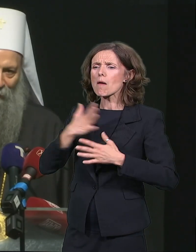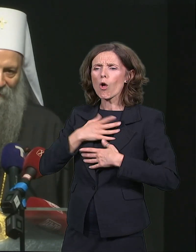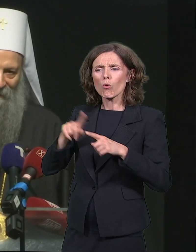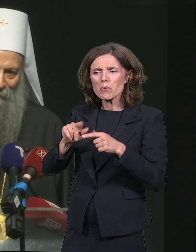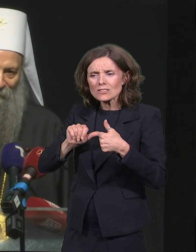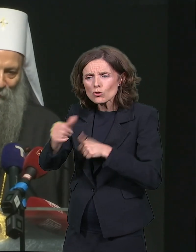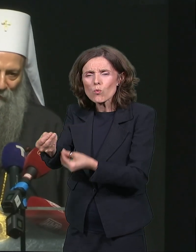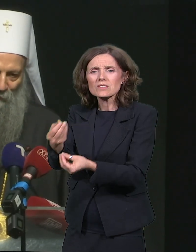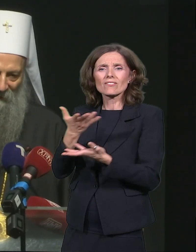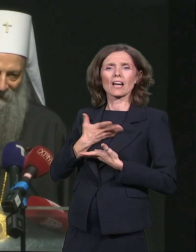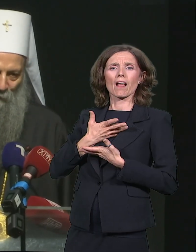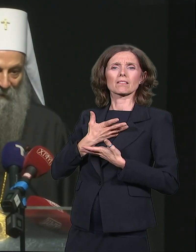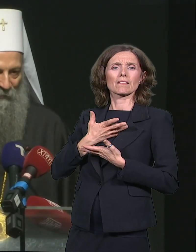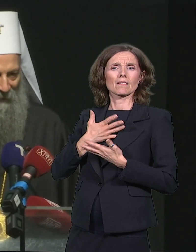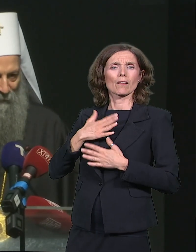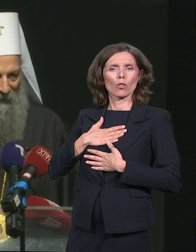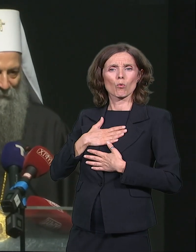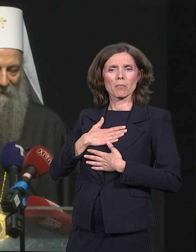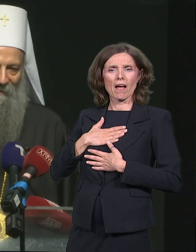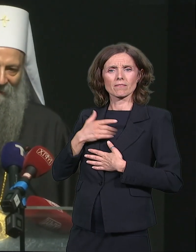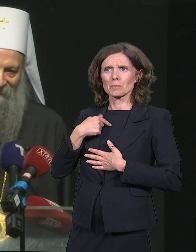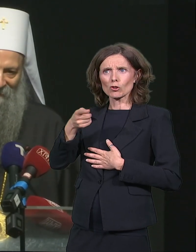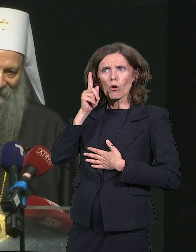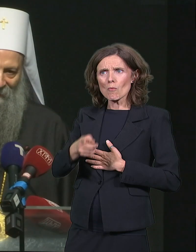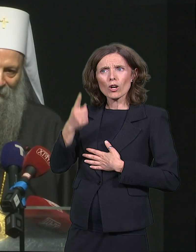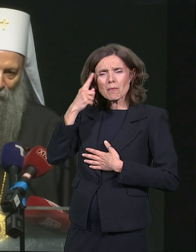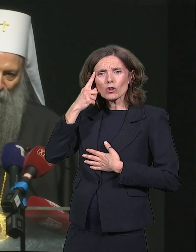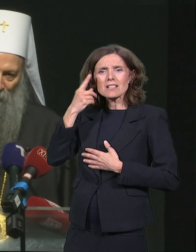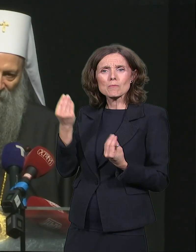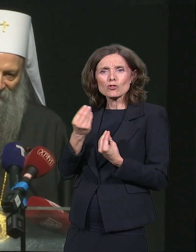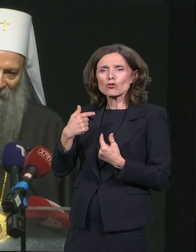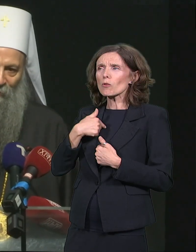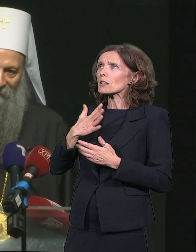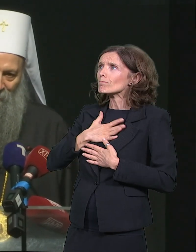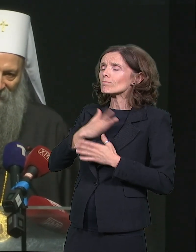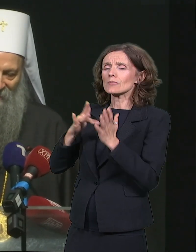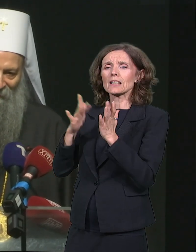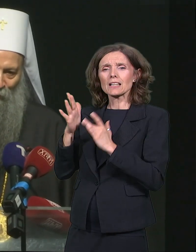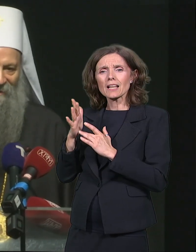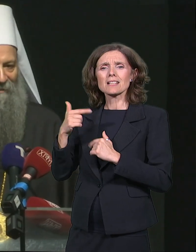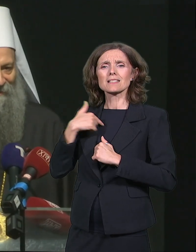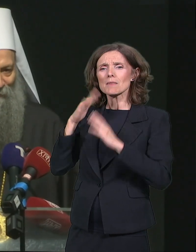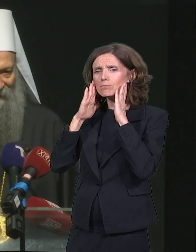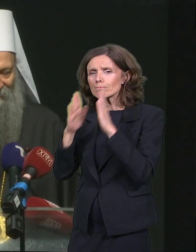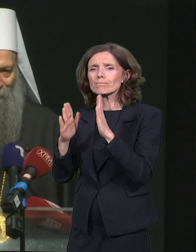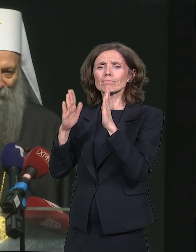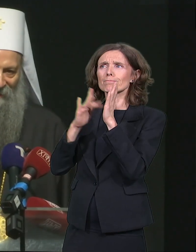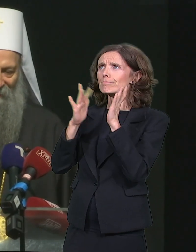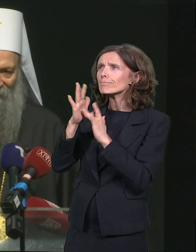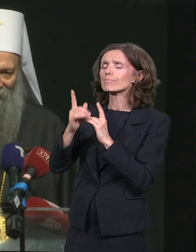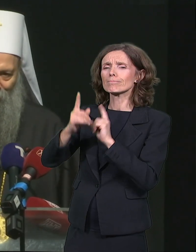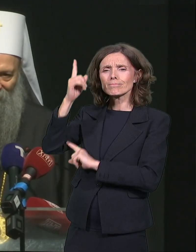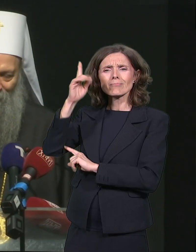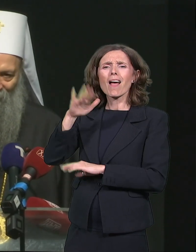Kao narod Hristov to moramo da znamo, kao narod pravoslani, evanđelski, to moramo da znamo i tim da živimo, nezavisno od naših